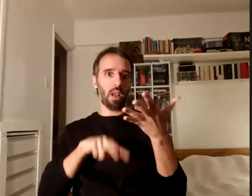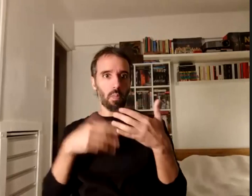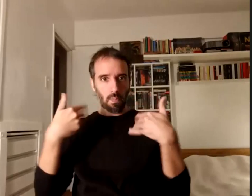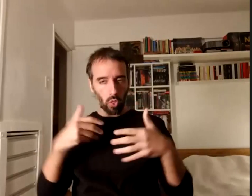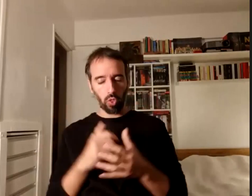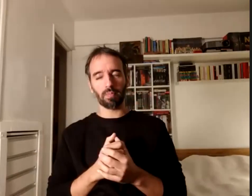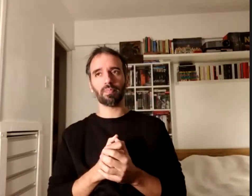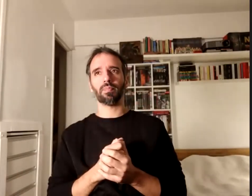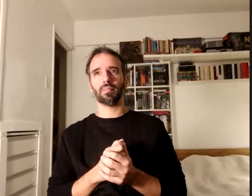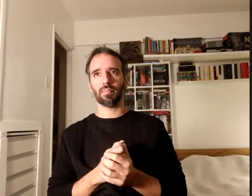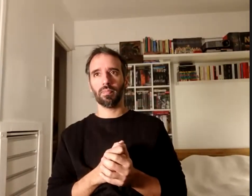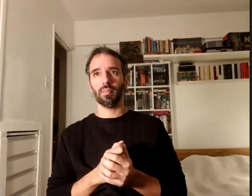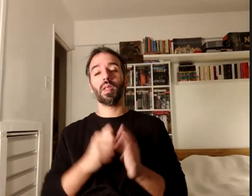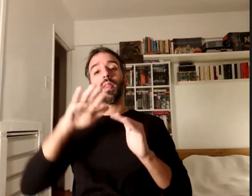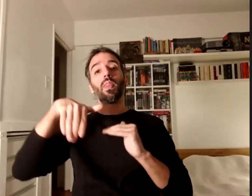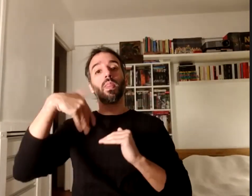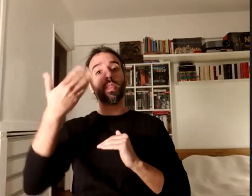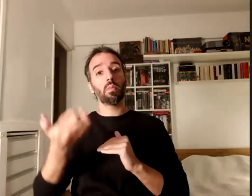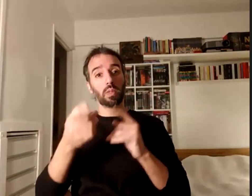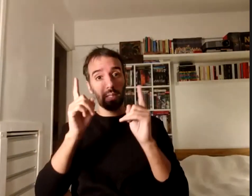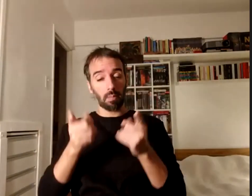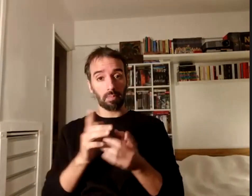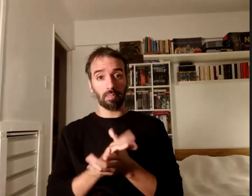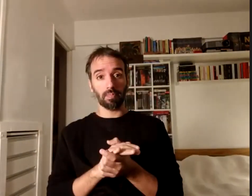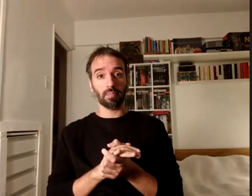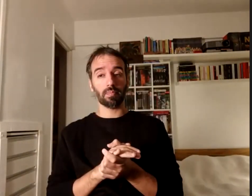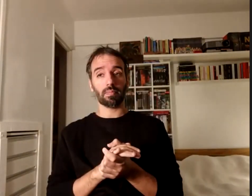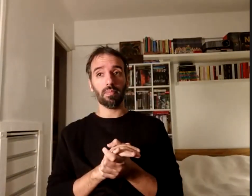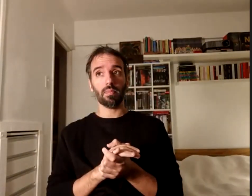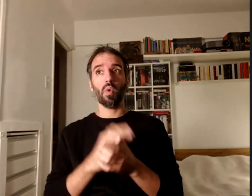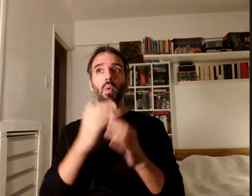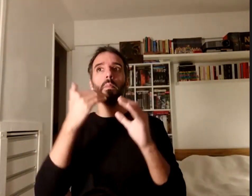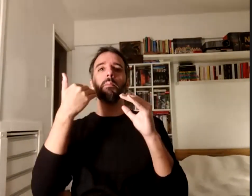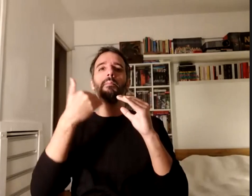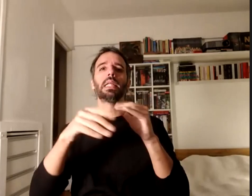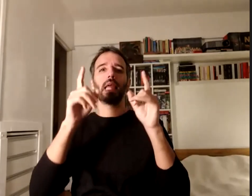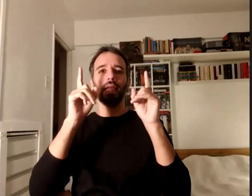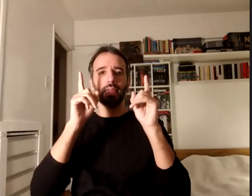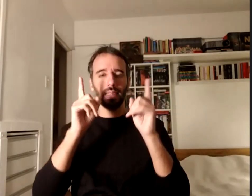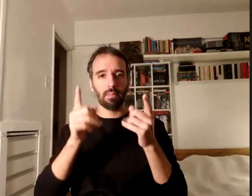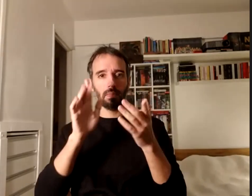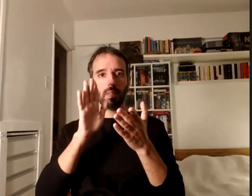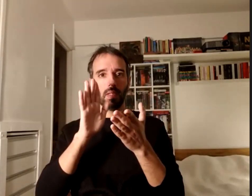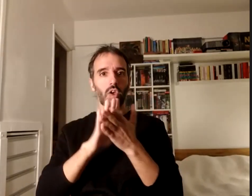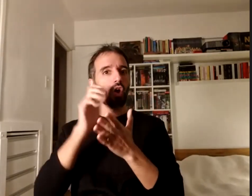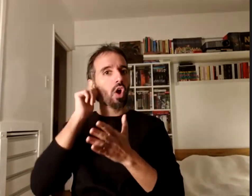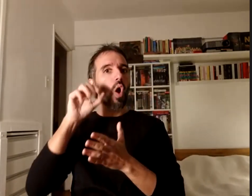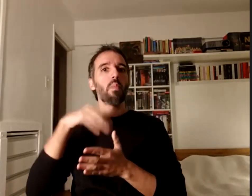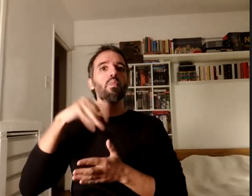después nos un mensaje también del Momusi el movimiento de música para